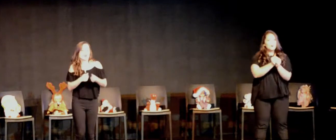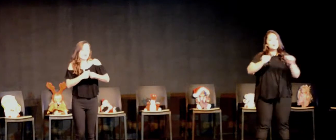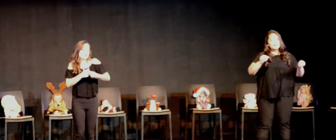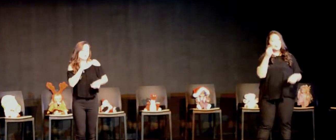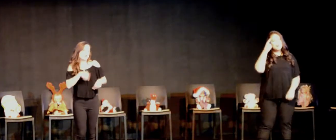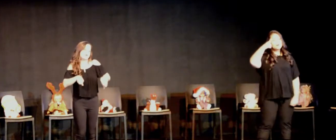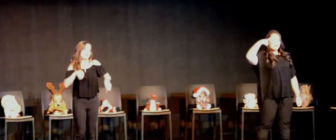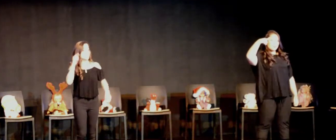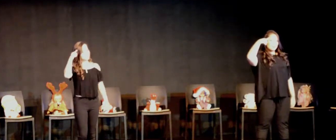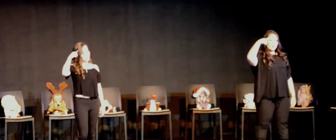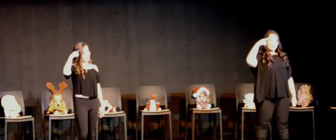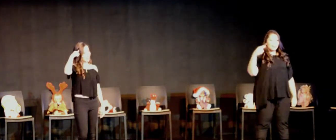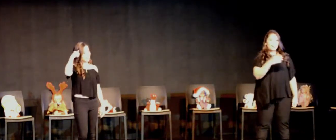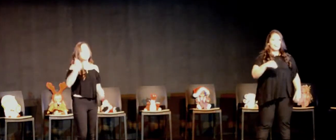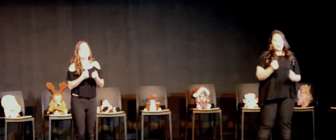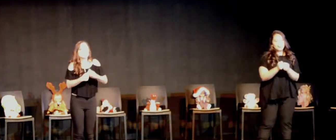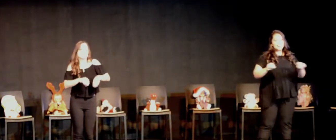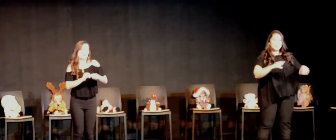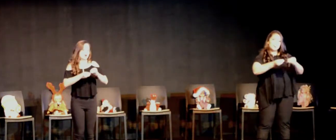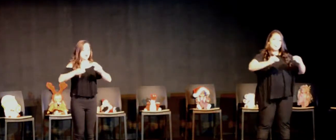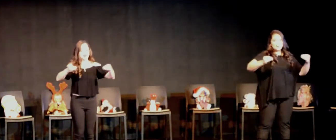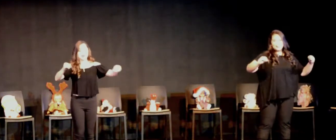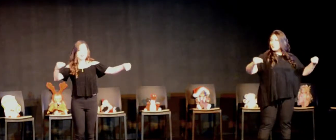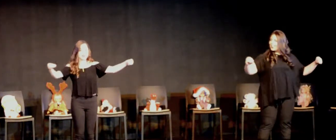sin pensar Y sin ortografía